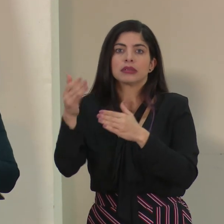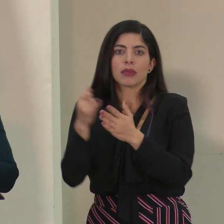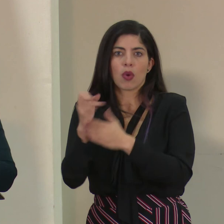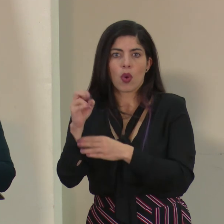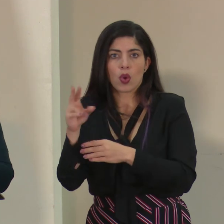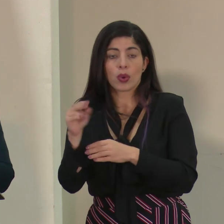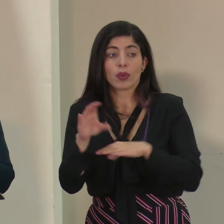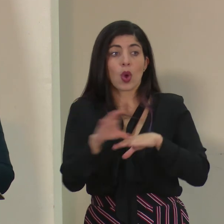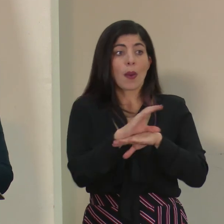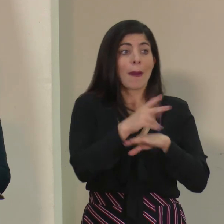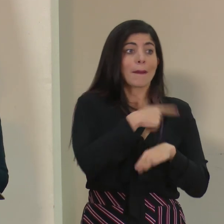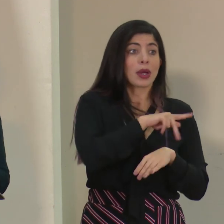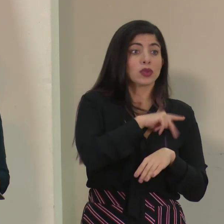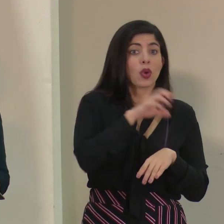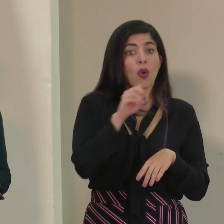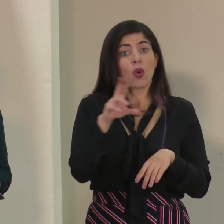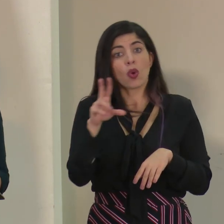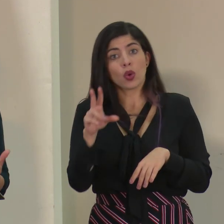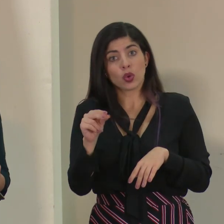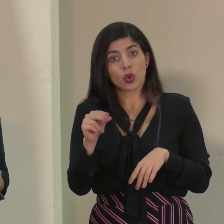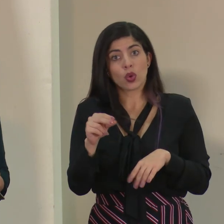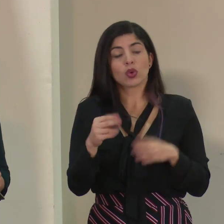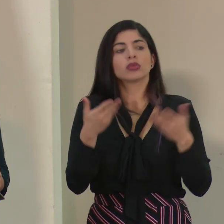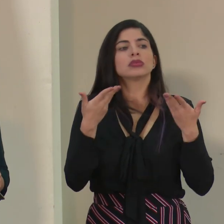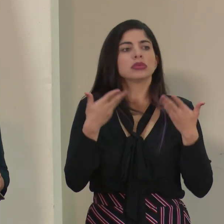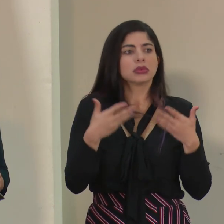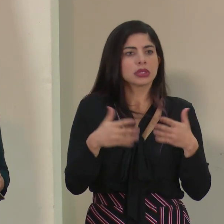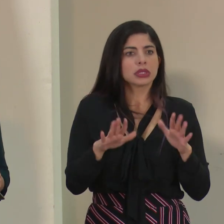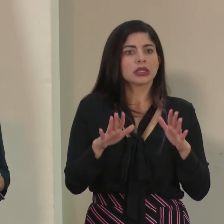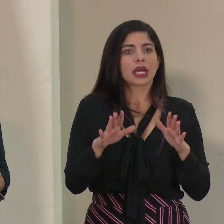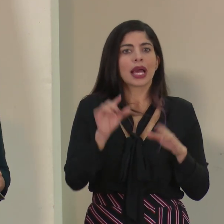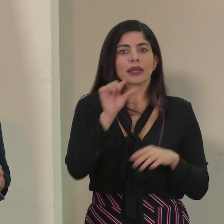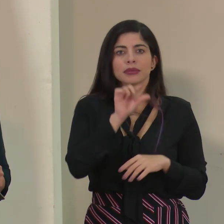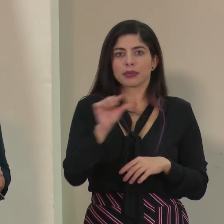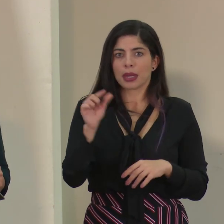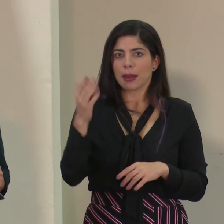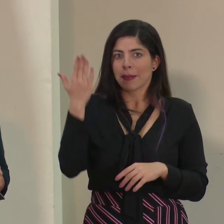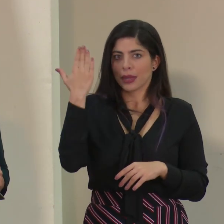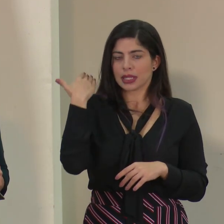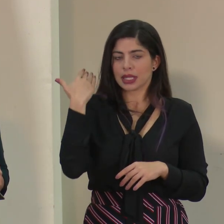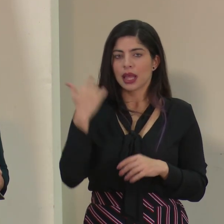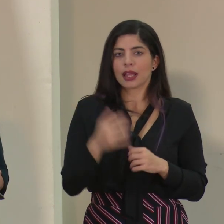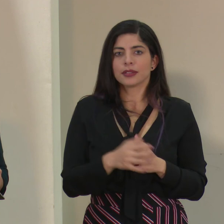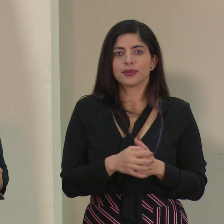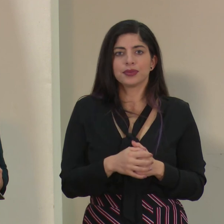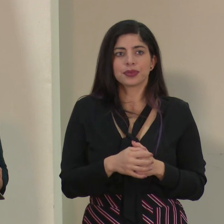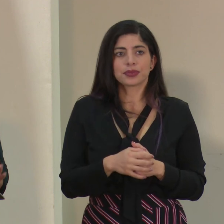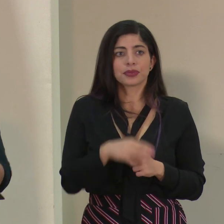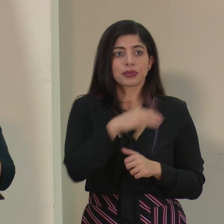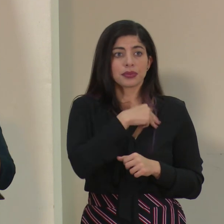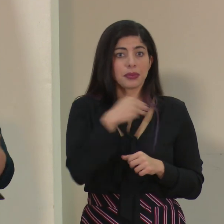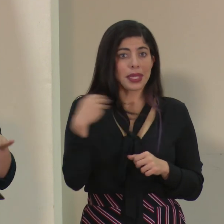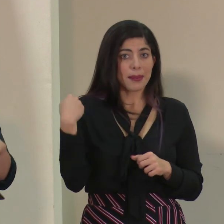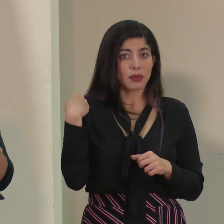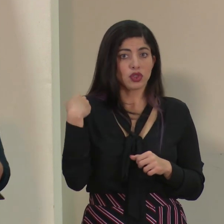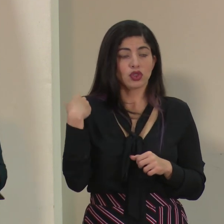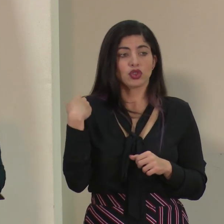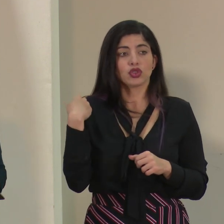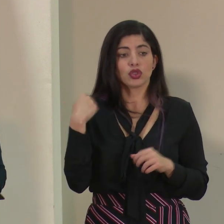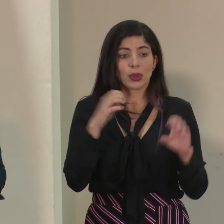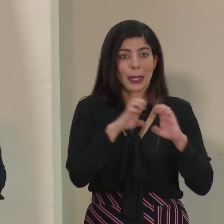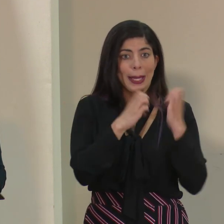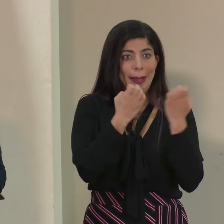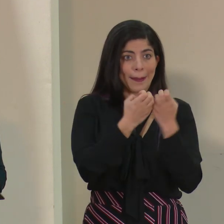computadoras personales o no, ya en la semana pasada los miembros del